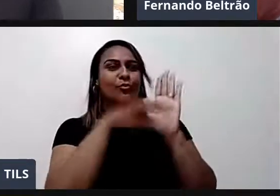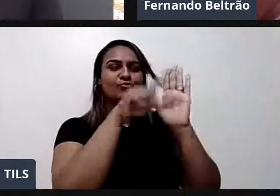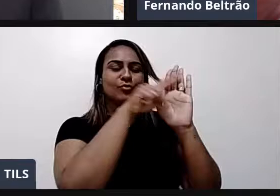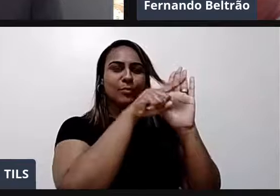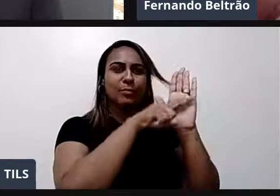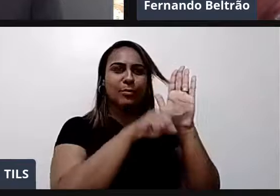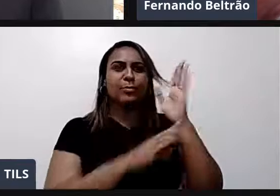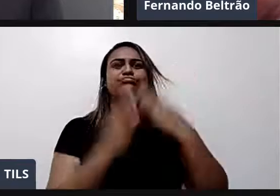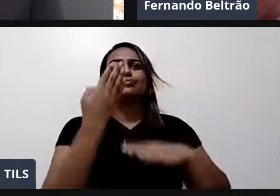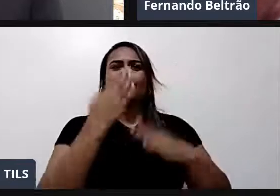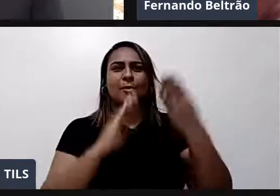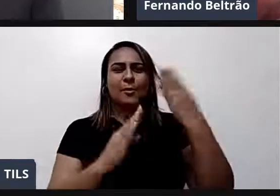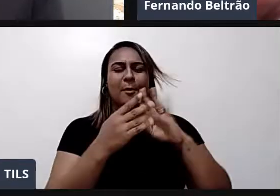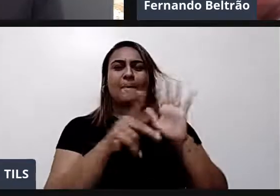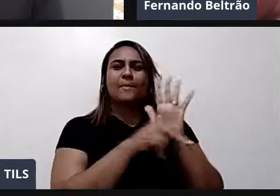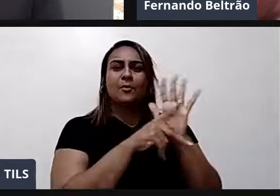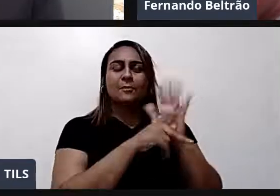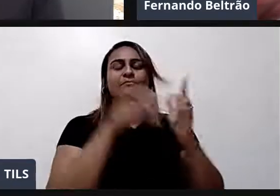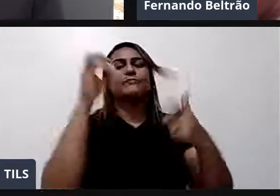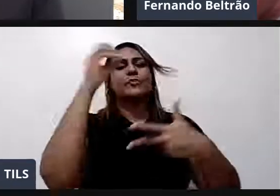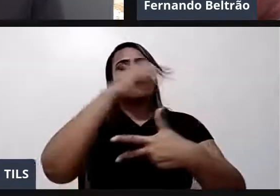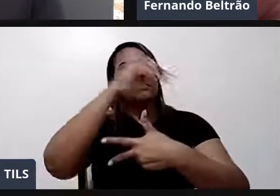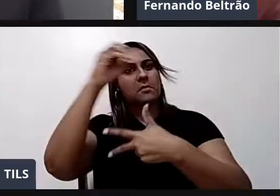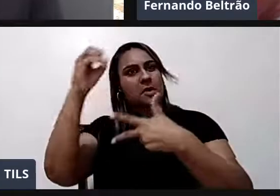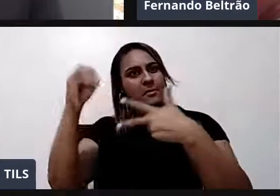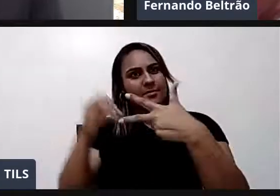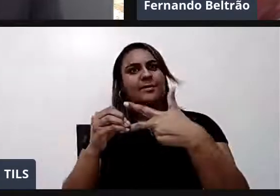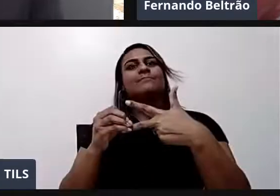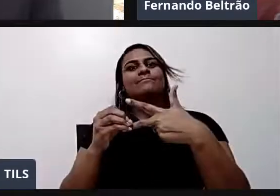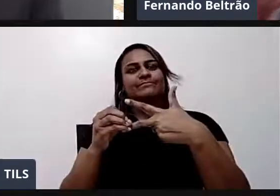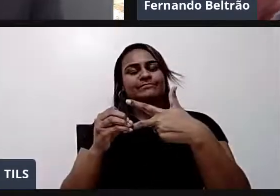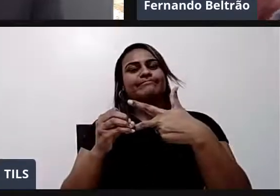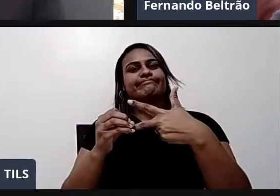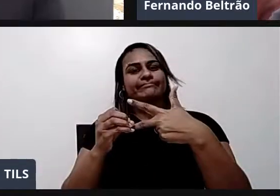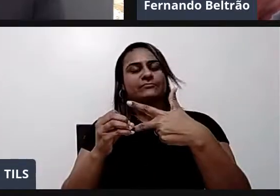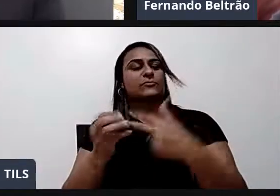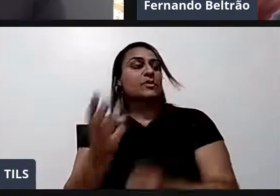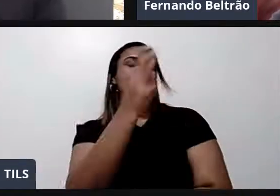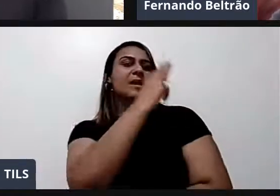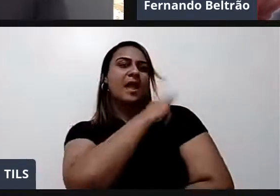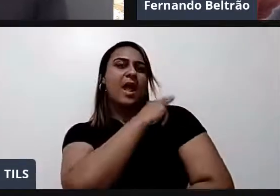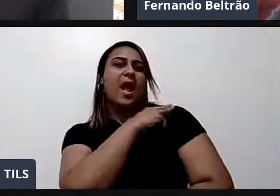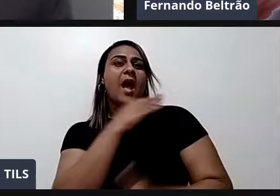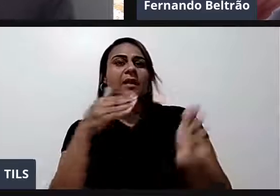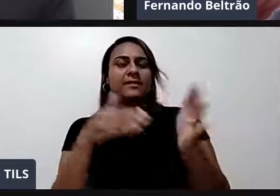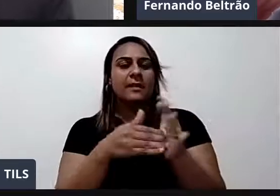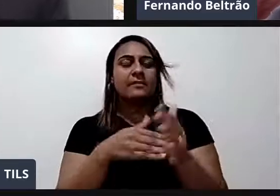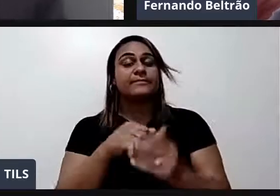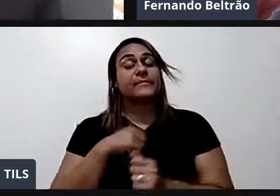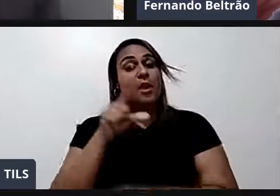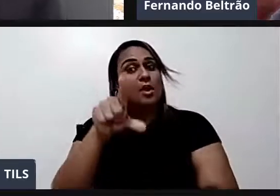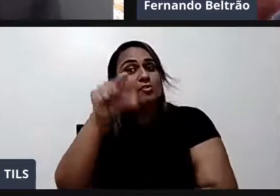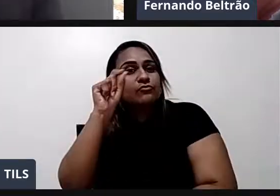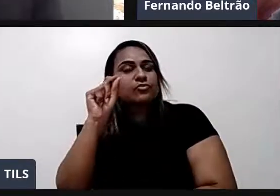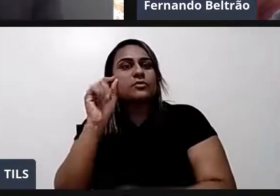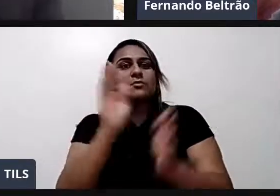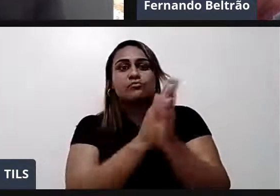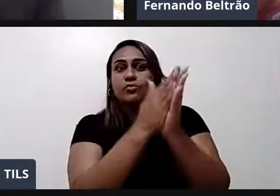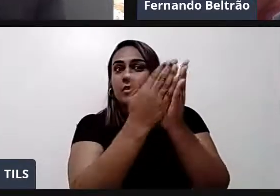Do Enem. do Sariado. Dos três anos do ensino médio. Escolhi um livro. De biologia. Bom. Que qualquer